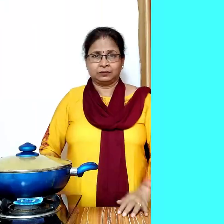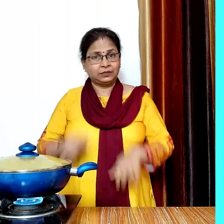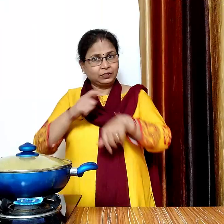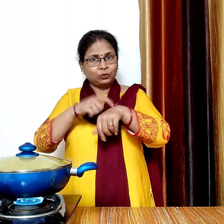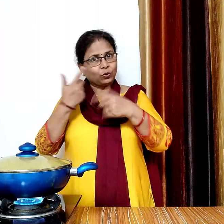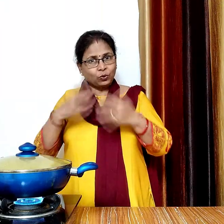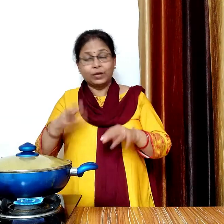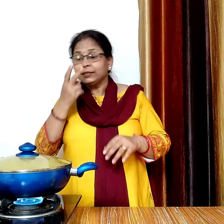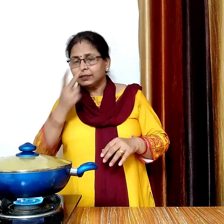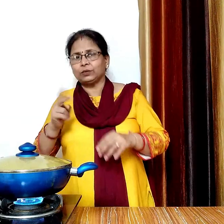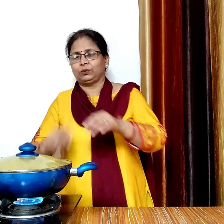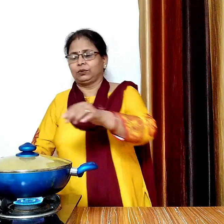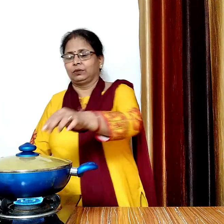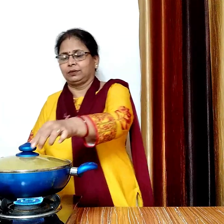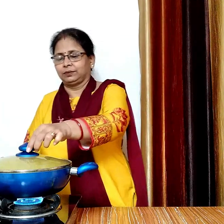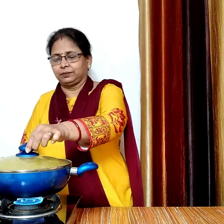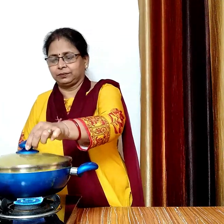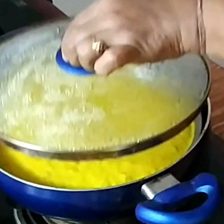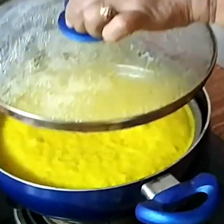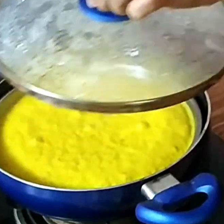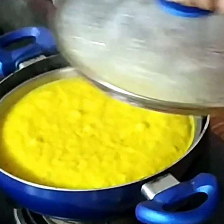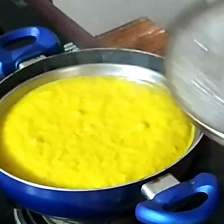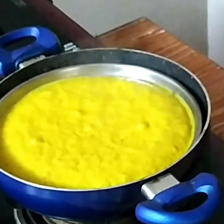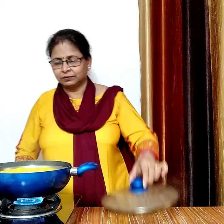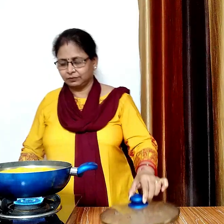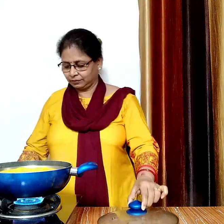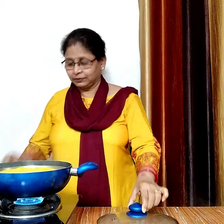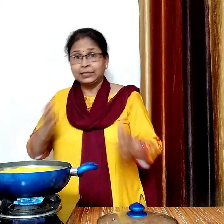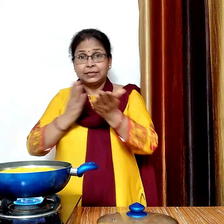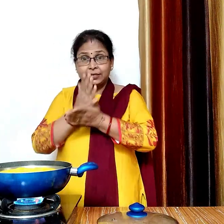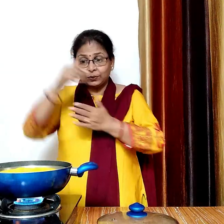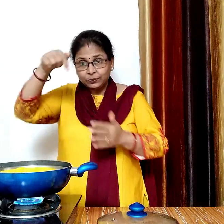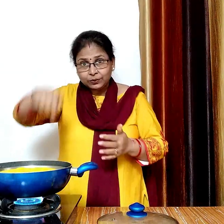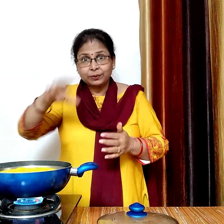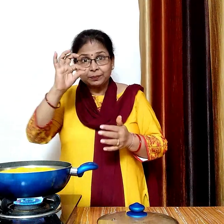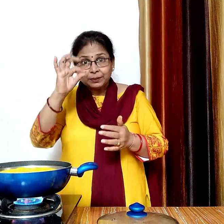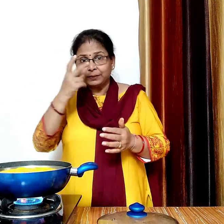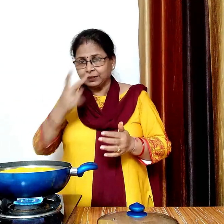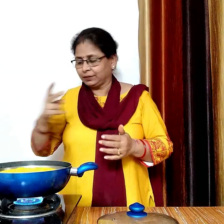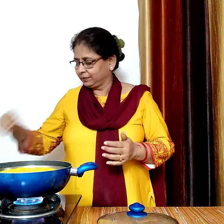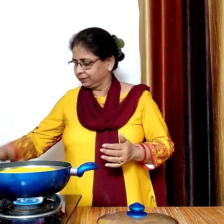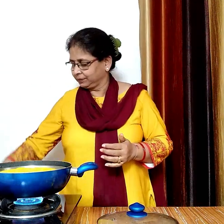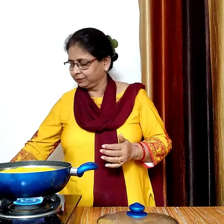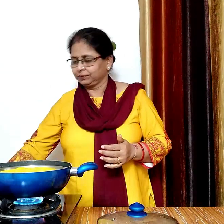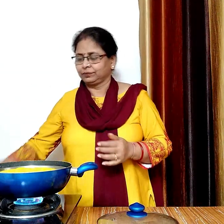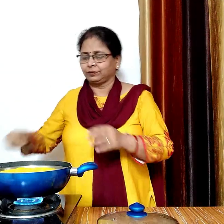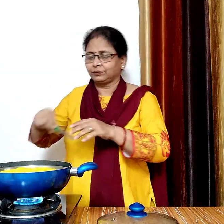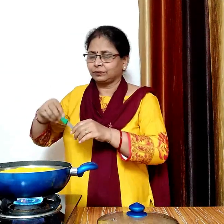दस से पंद्रा मिट हो चुकी है अब इसे खोल कर देख लेते हैं अब इक चाकू लेंगे और से ढोक लेंगे अंदर डाल कर